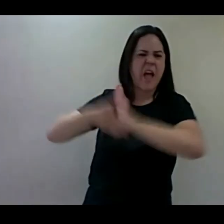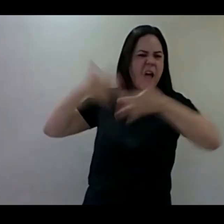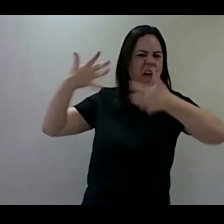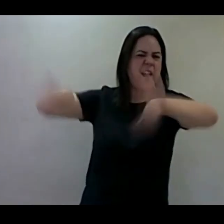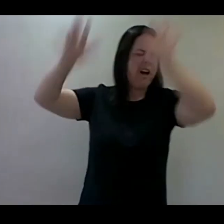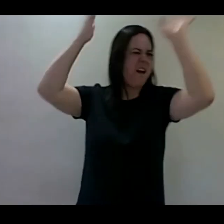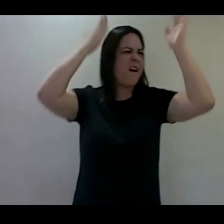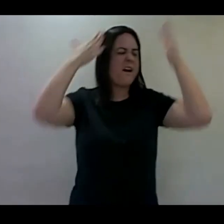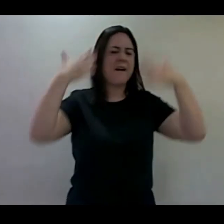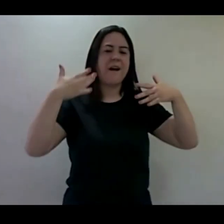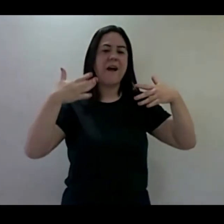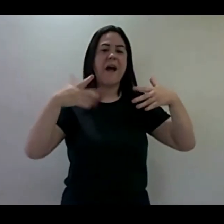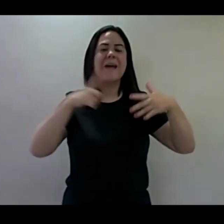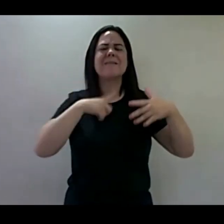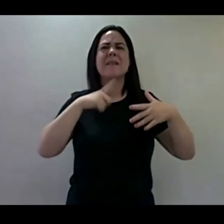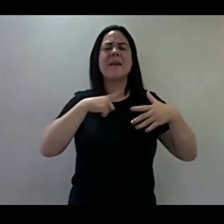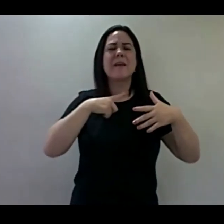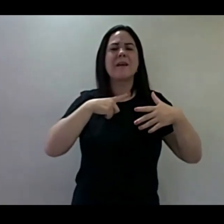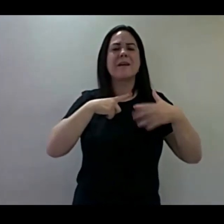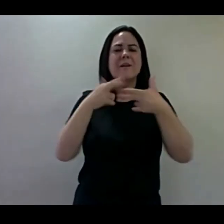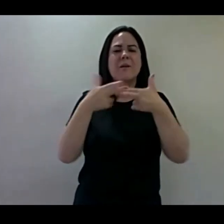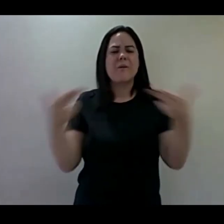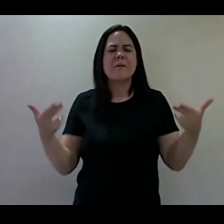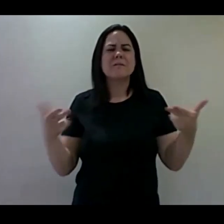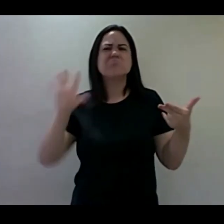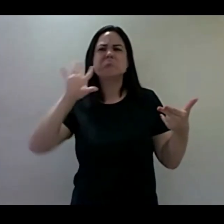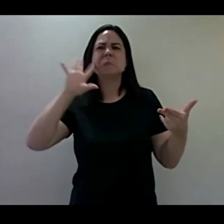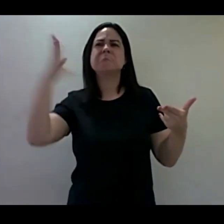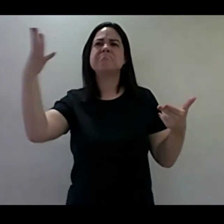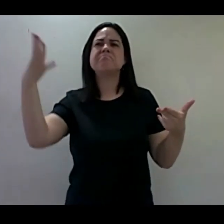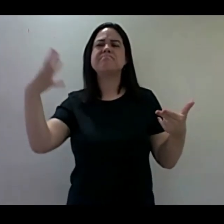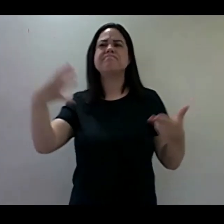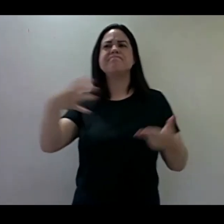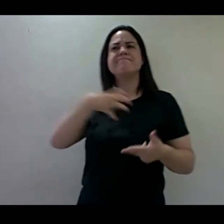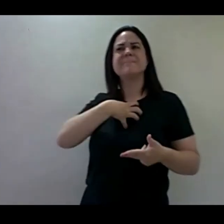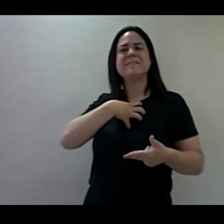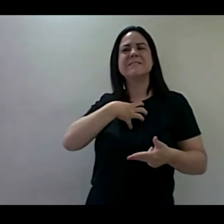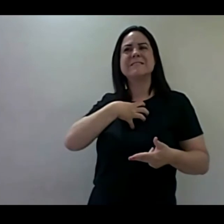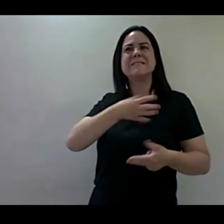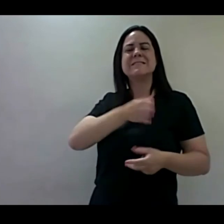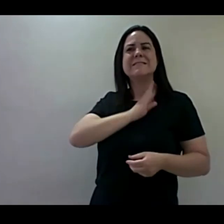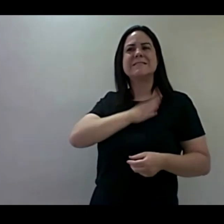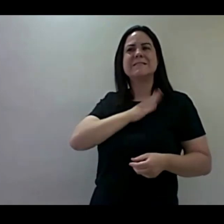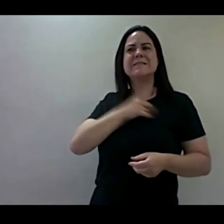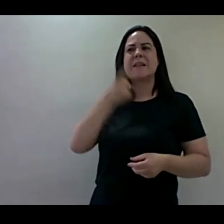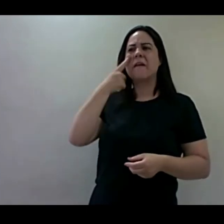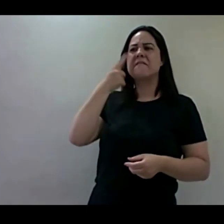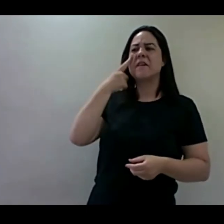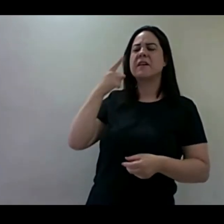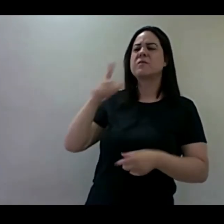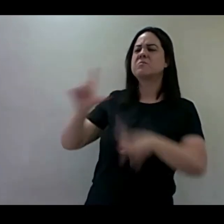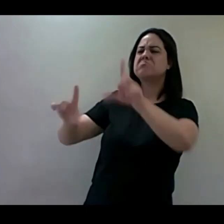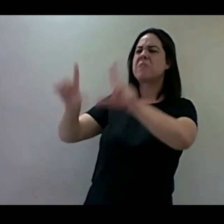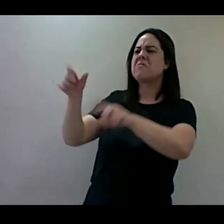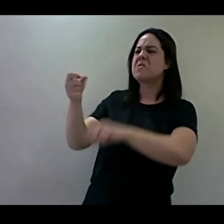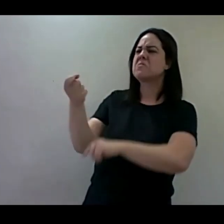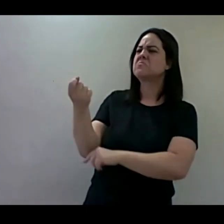música. Aí, arde o coração. Você está vendo um programa na televisão. Arde o coração.